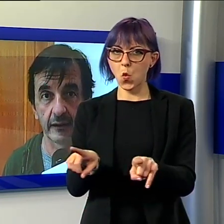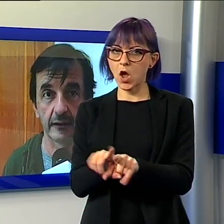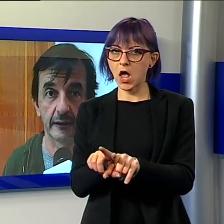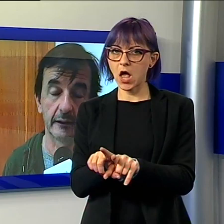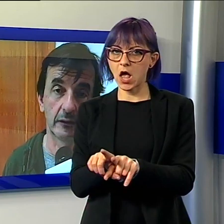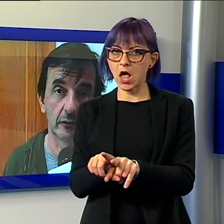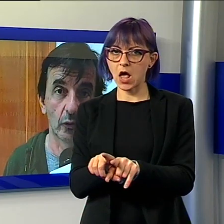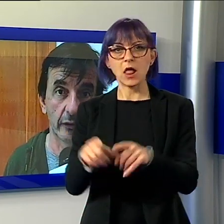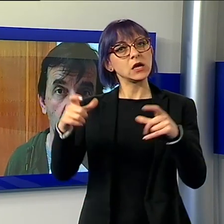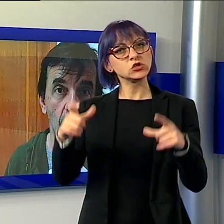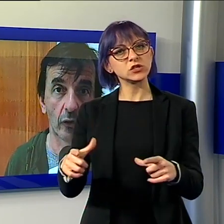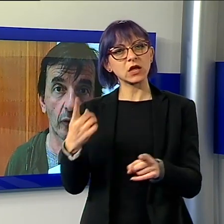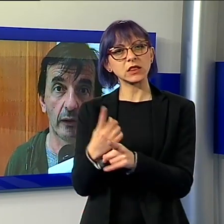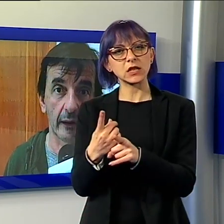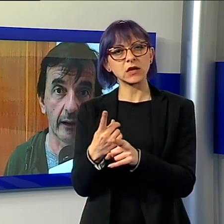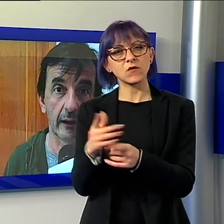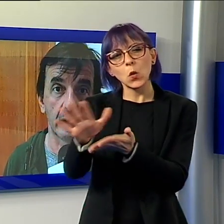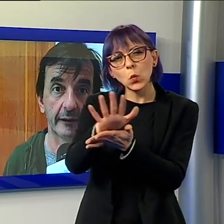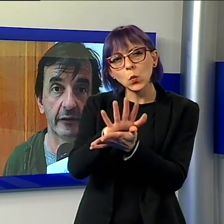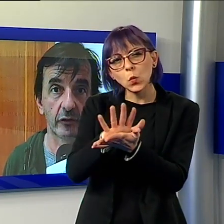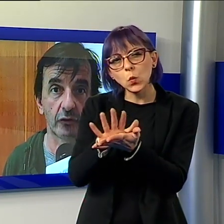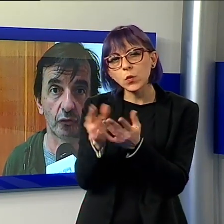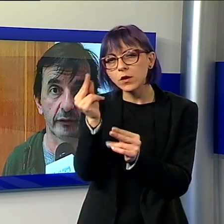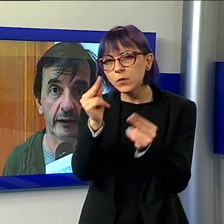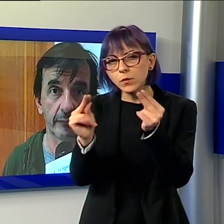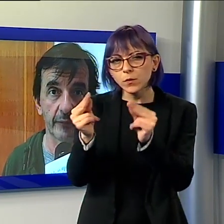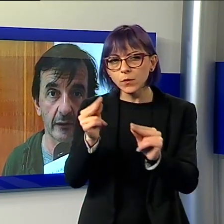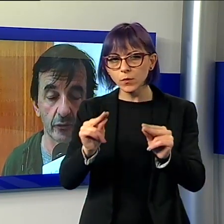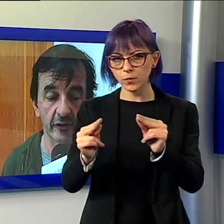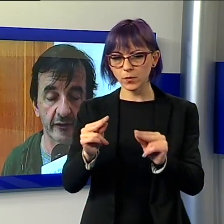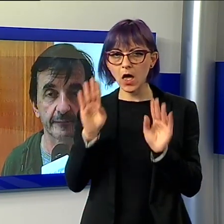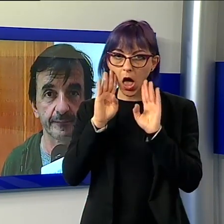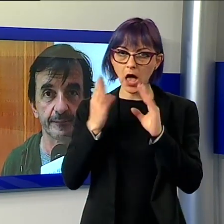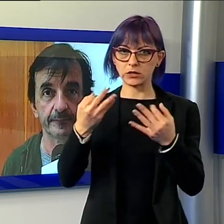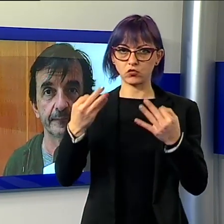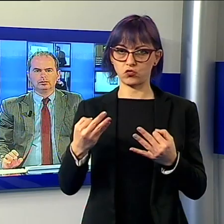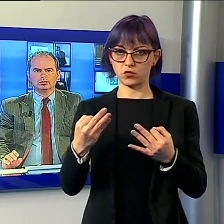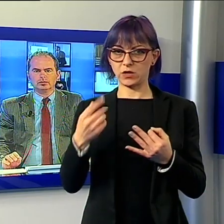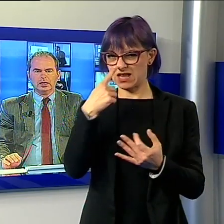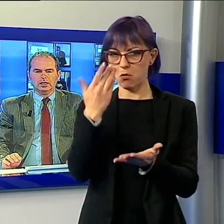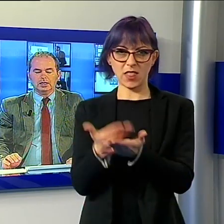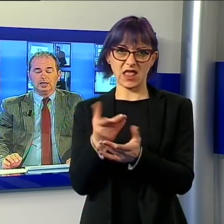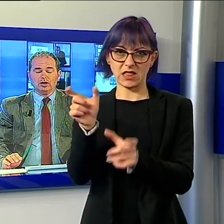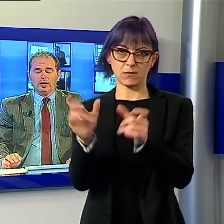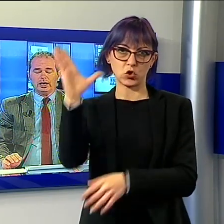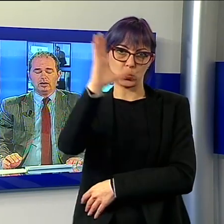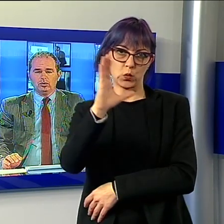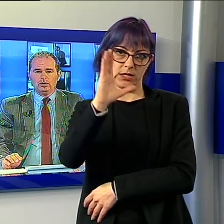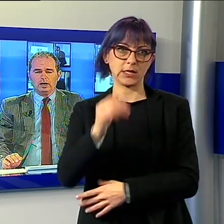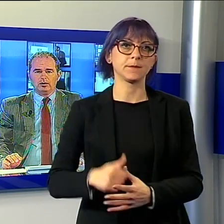col decoro e l'attenzione giusta per il turista. La cronaca a Lucca, un